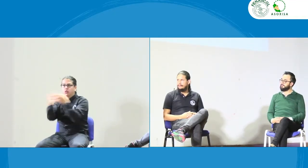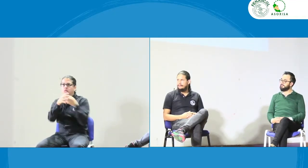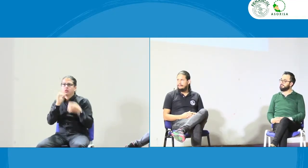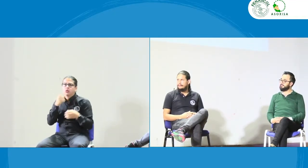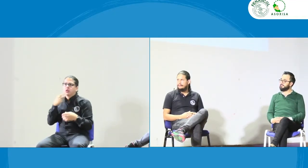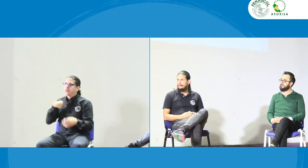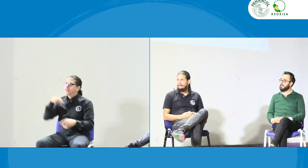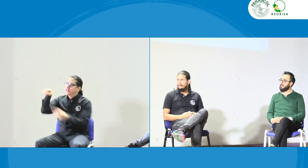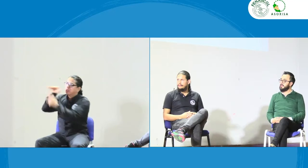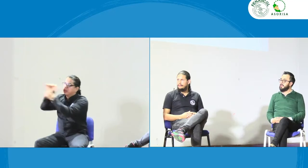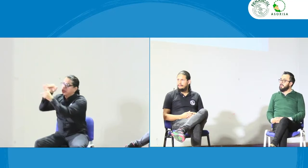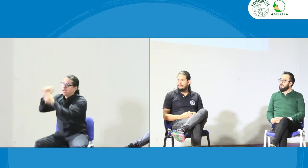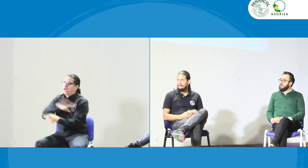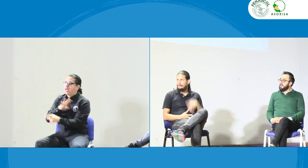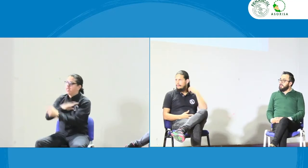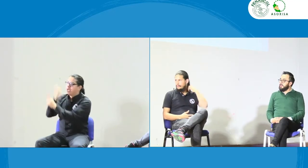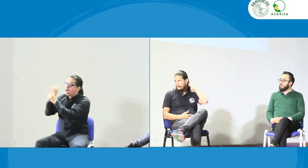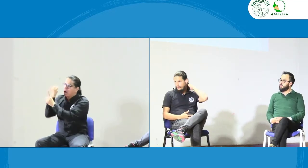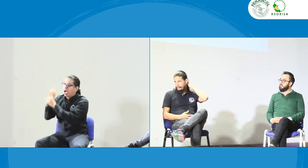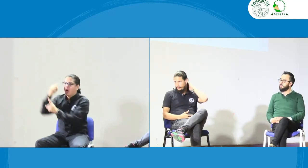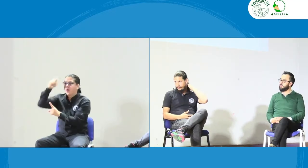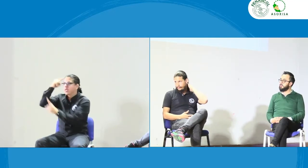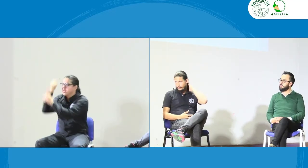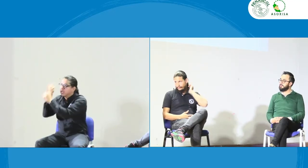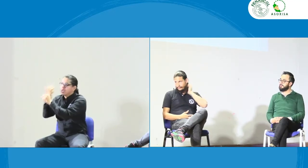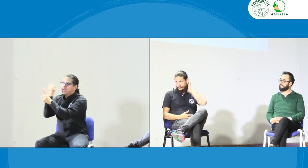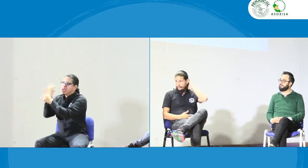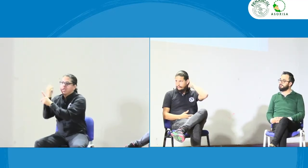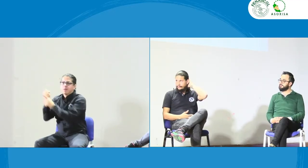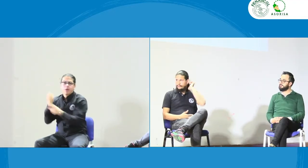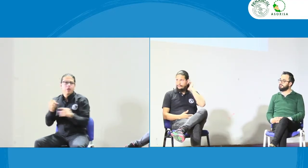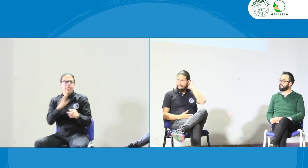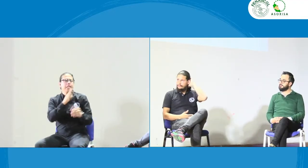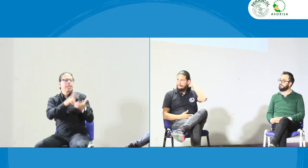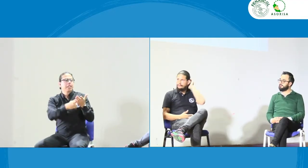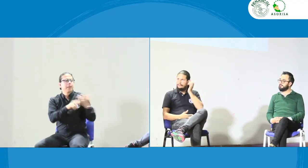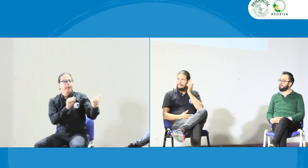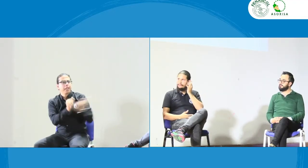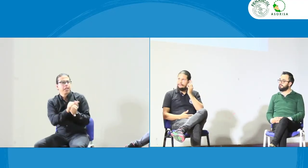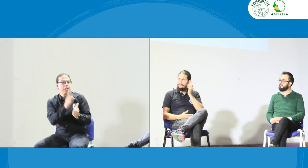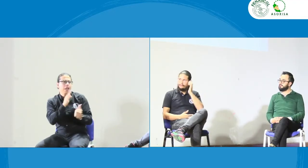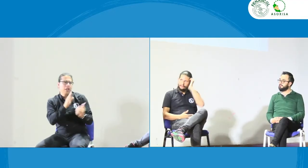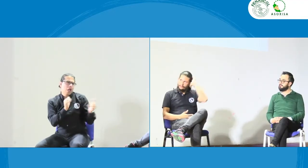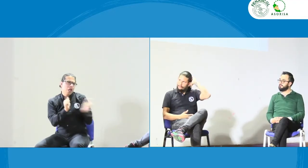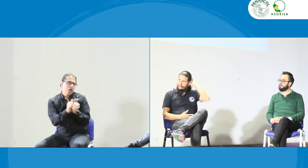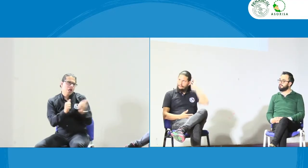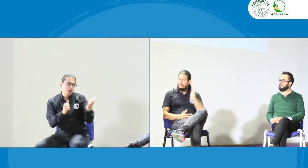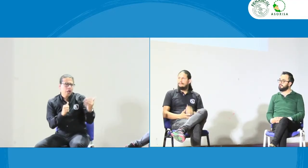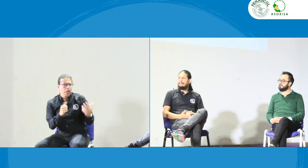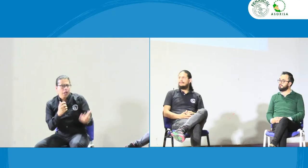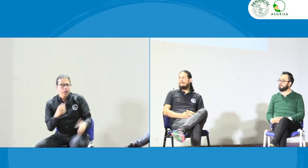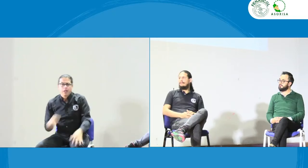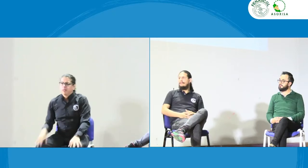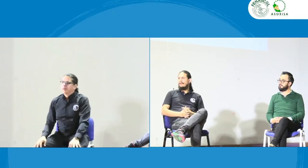de pronto las asociaciones de personas sordas hicieron todas las sordas hicieron toda esa incidencia y